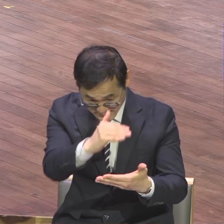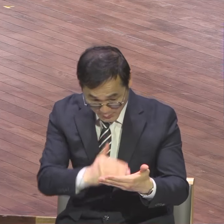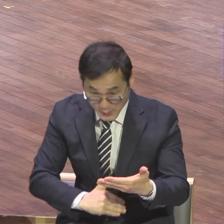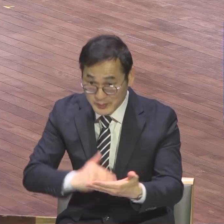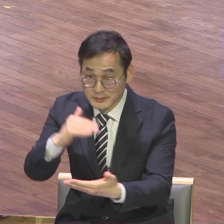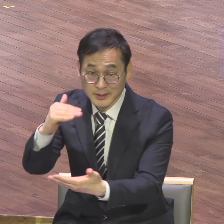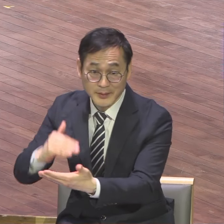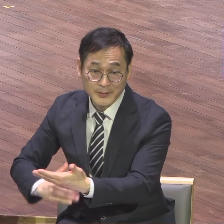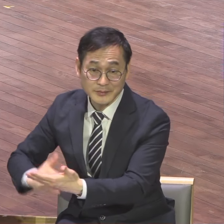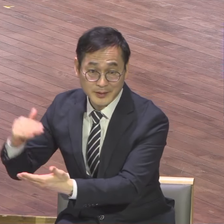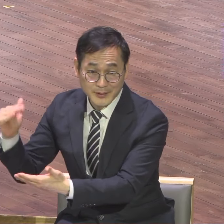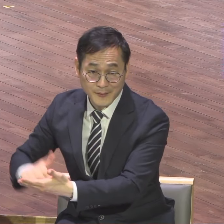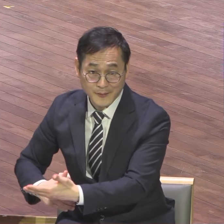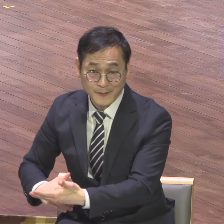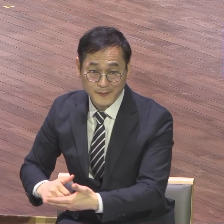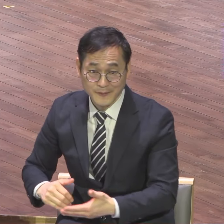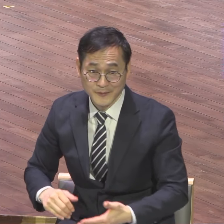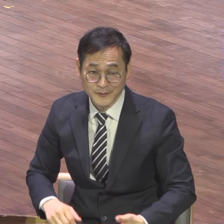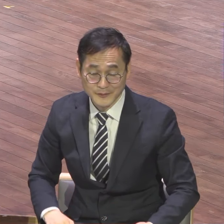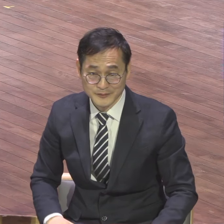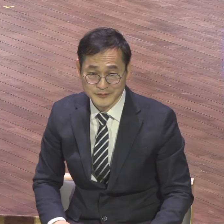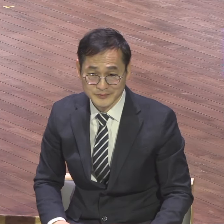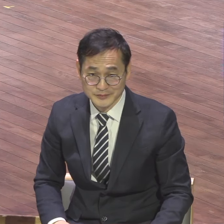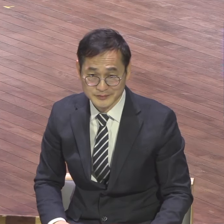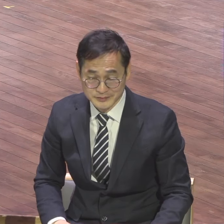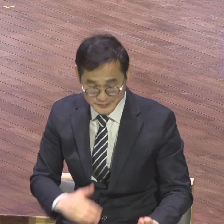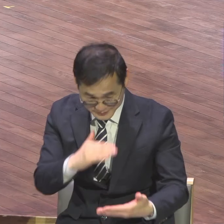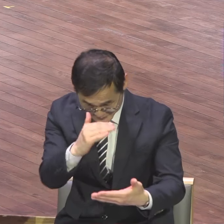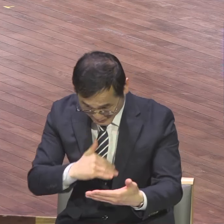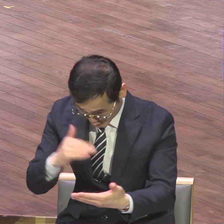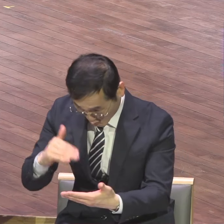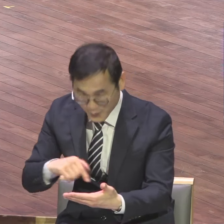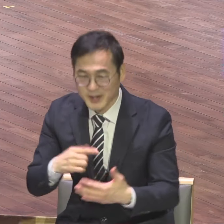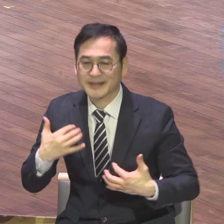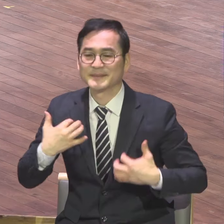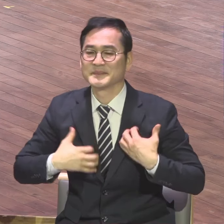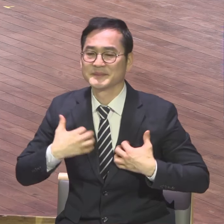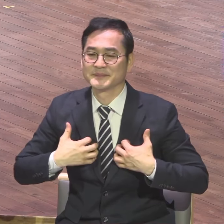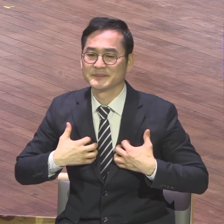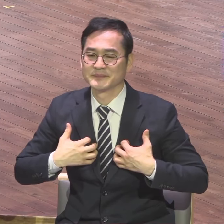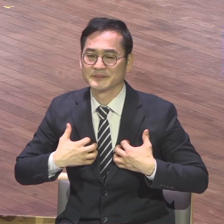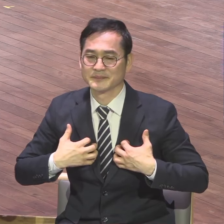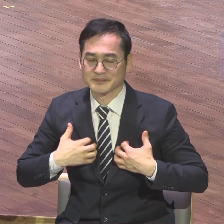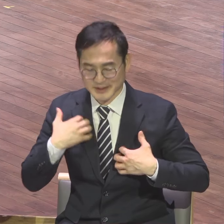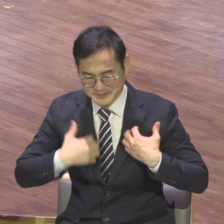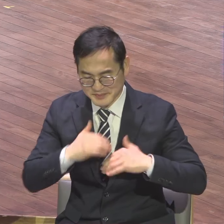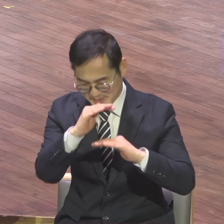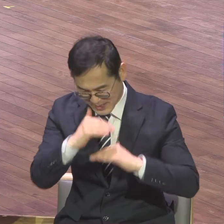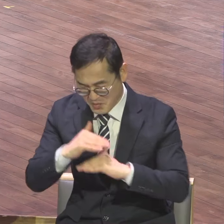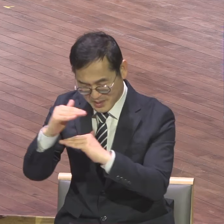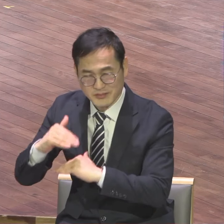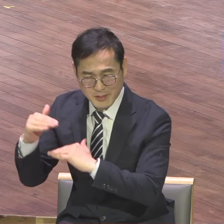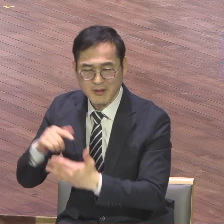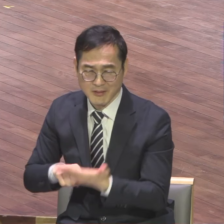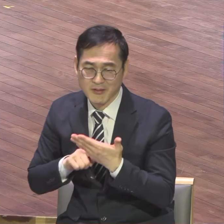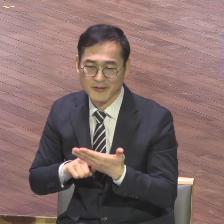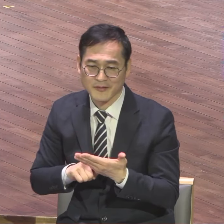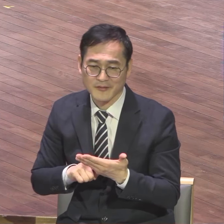빌리포 강의를 마치고 제가 발간한 책도 기뻐하고 또한 기뻐하리라 여러분이요 청지기들